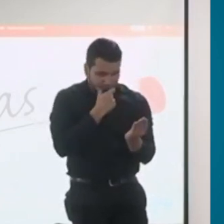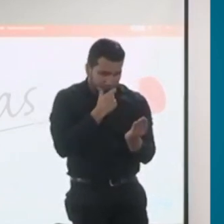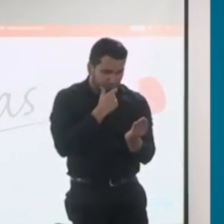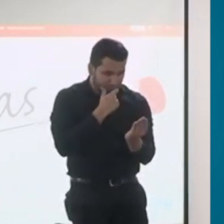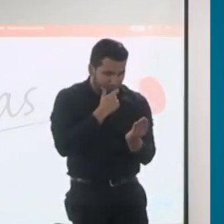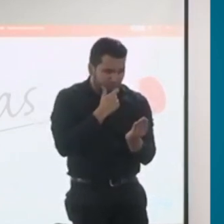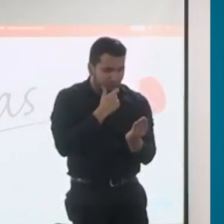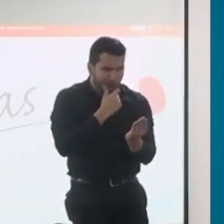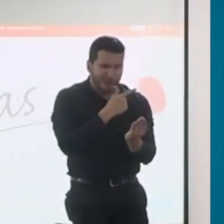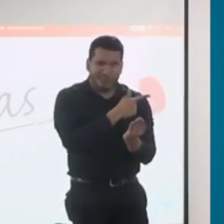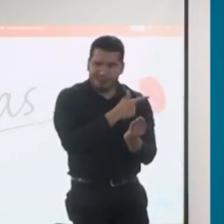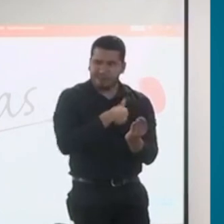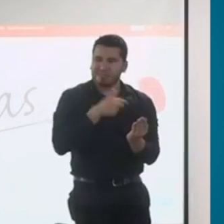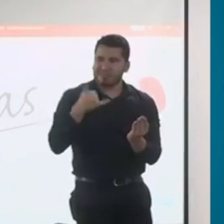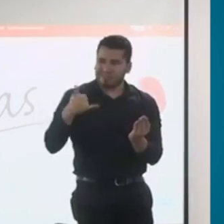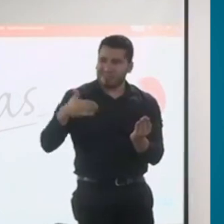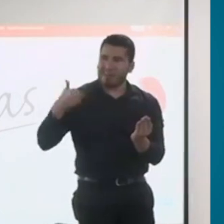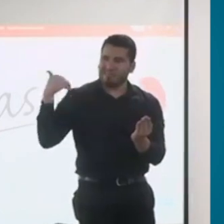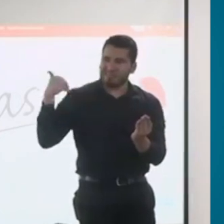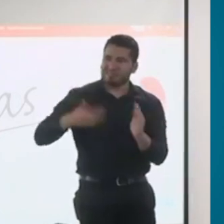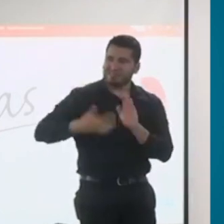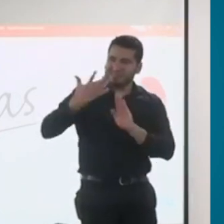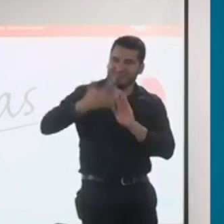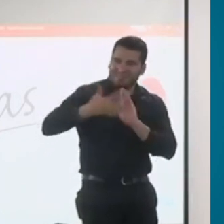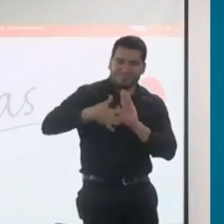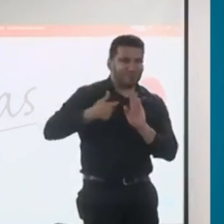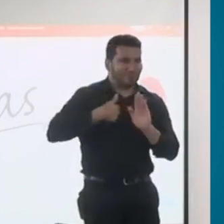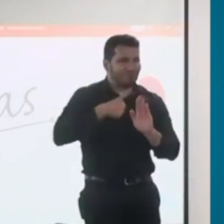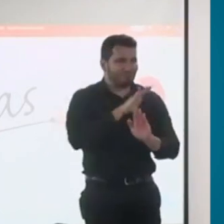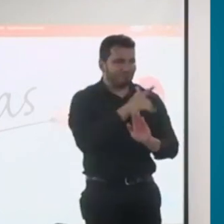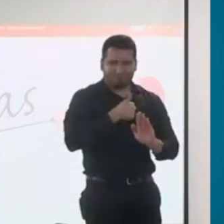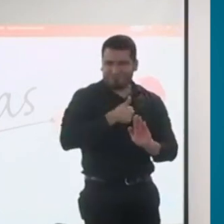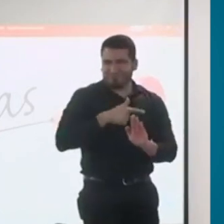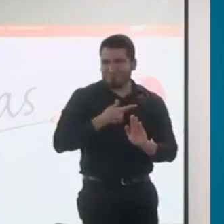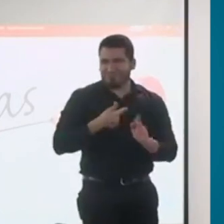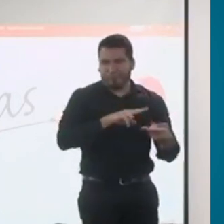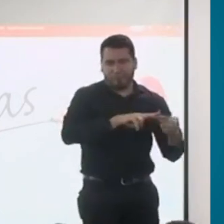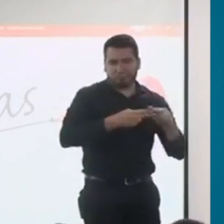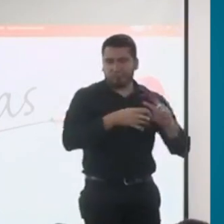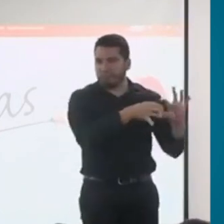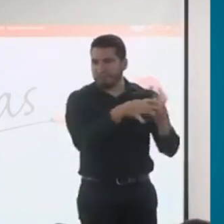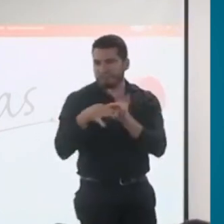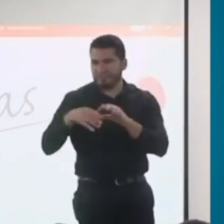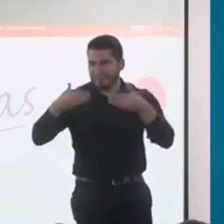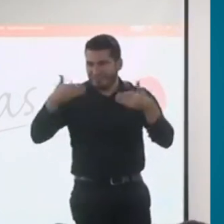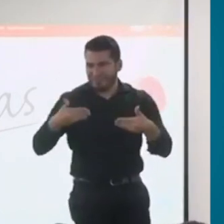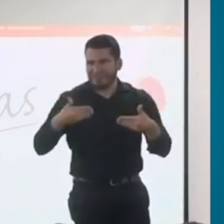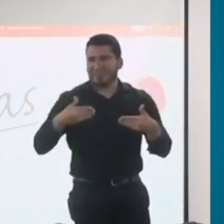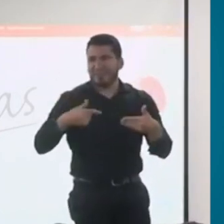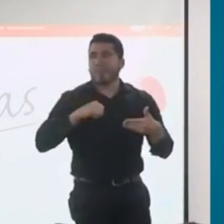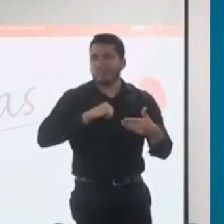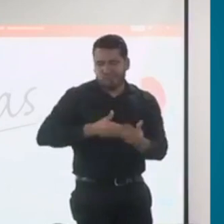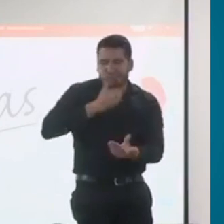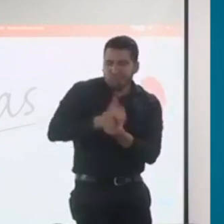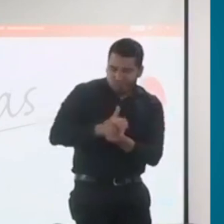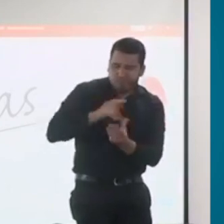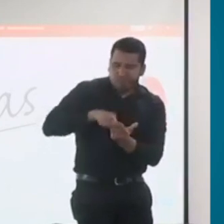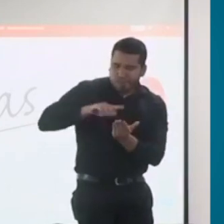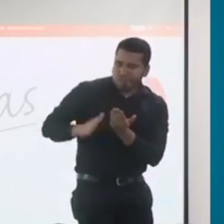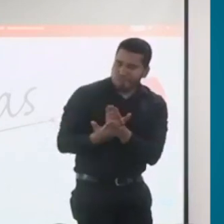diagnósticos ya establecidos asociados con la discapacidad, es decir, que existiera una historia. Y también miró